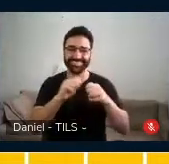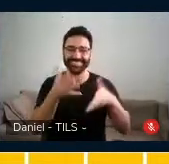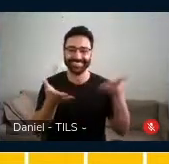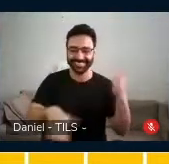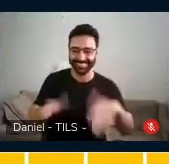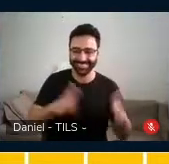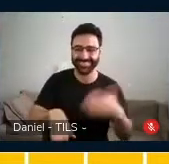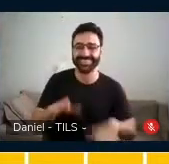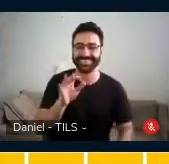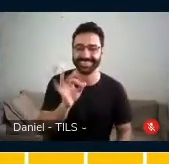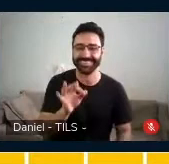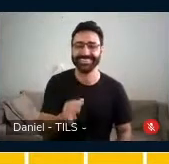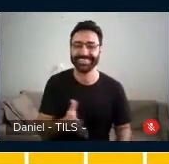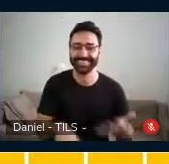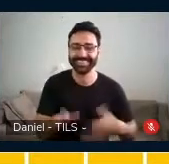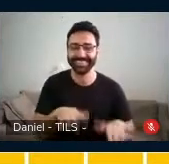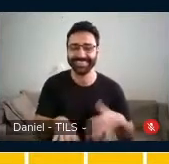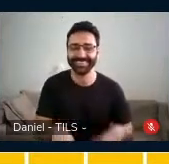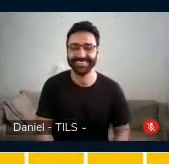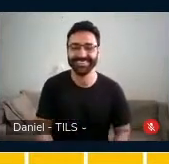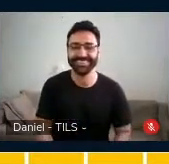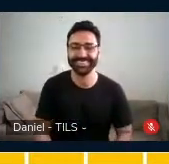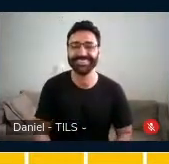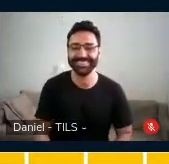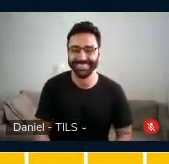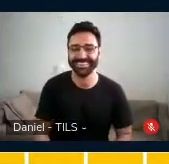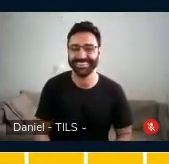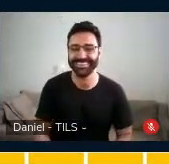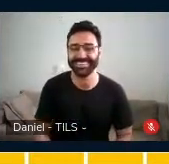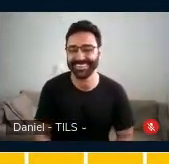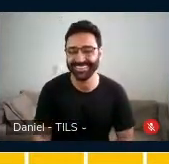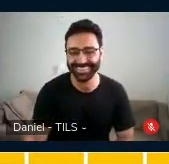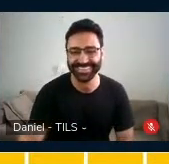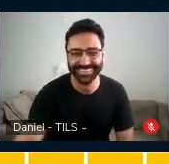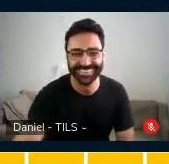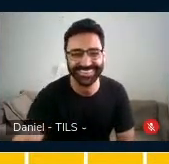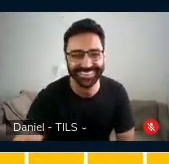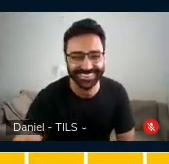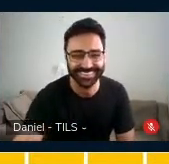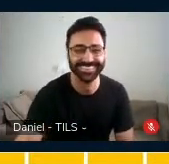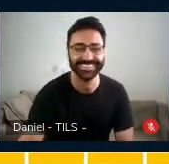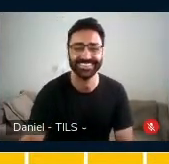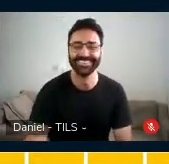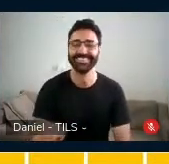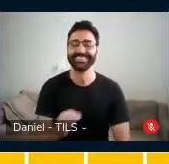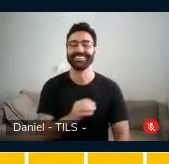o coxong, o ele é uma... Eu também não conhecia.